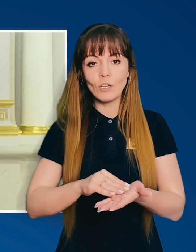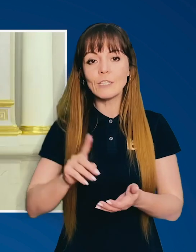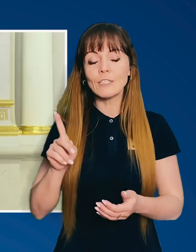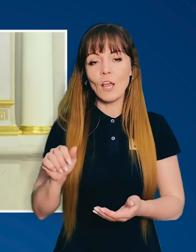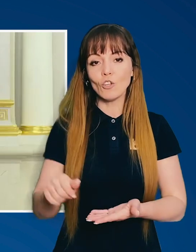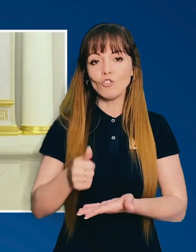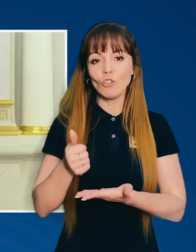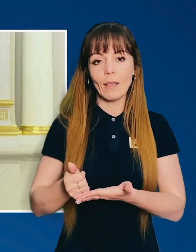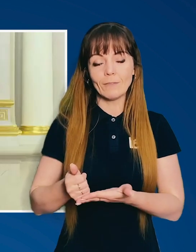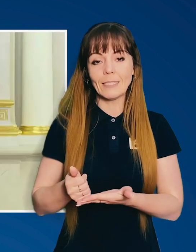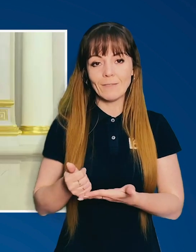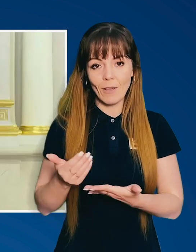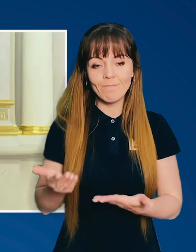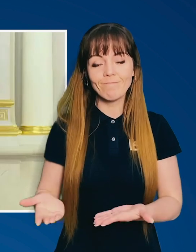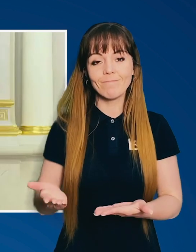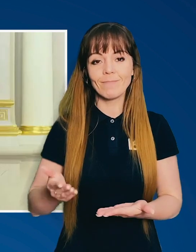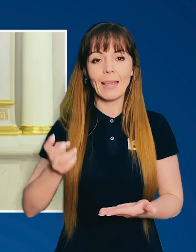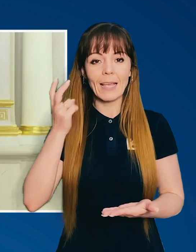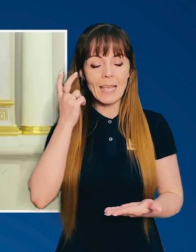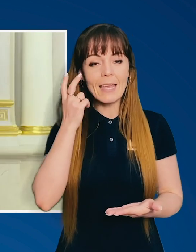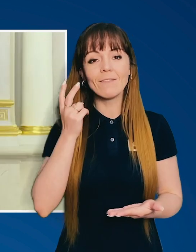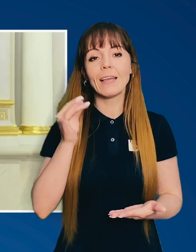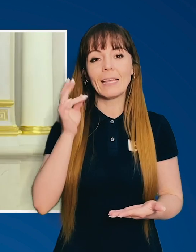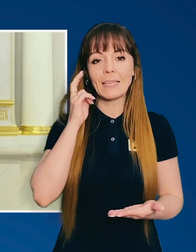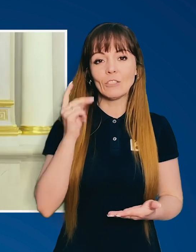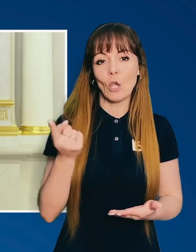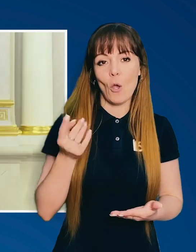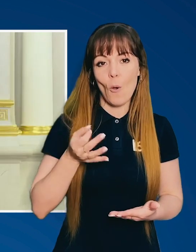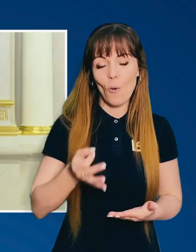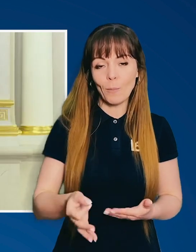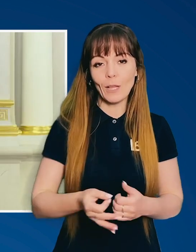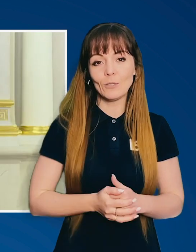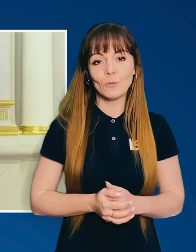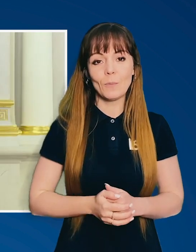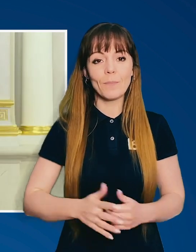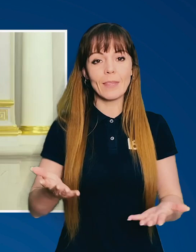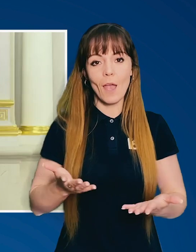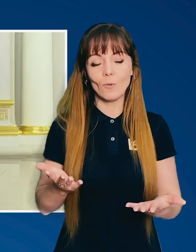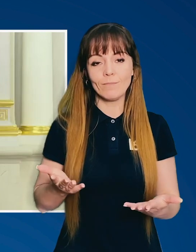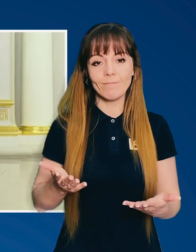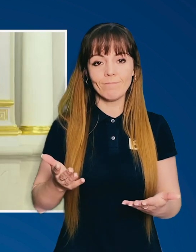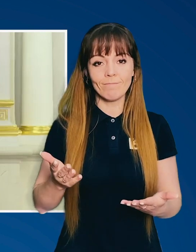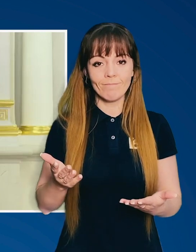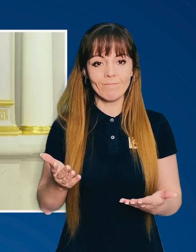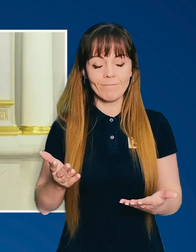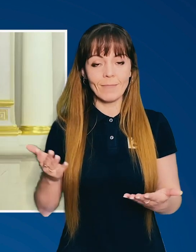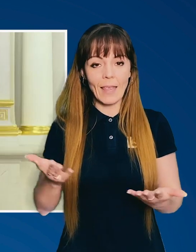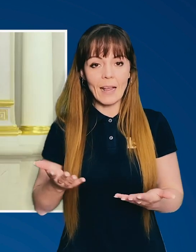Дуже дякую ще раз за шефство над Києвом, Київською областю,